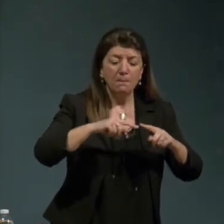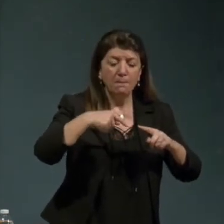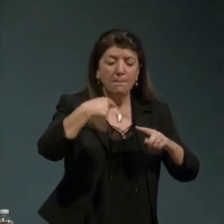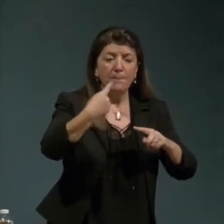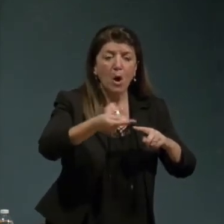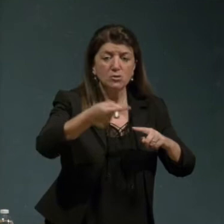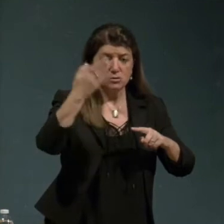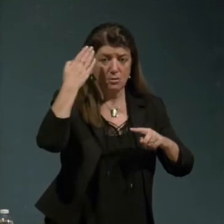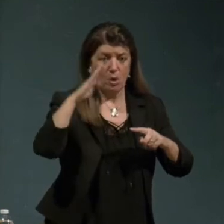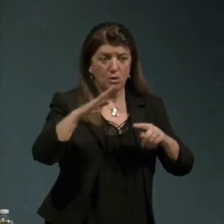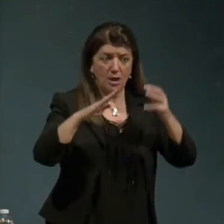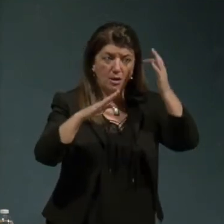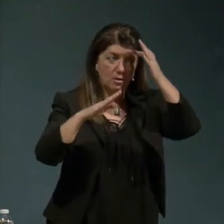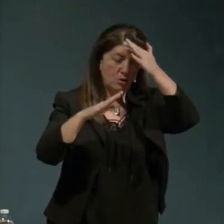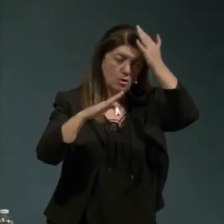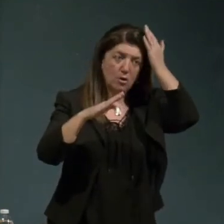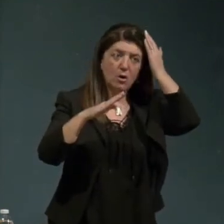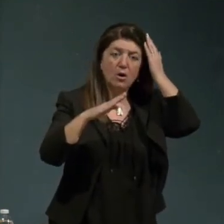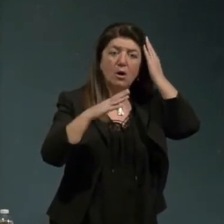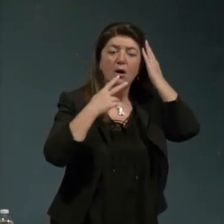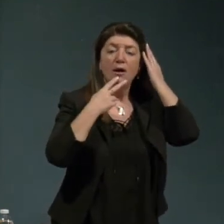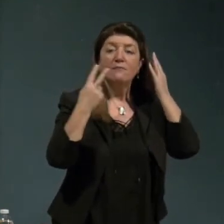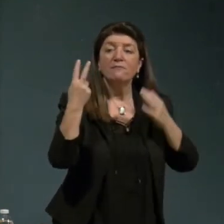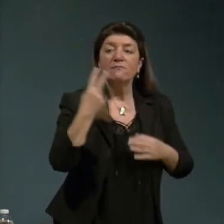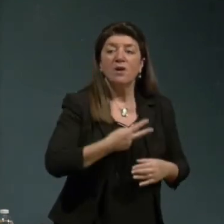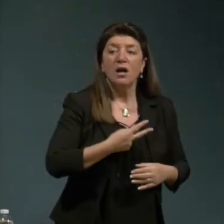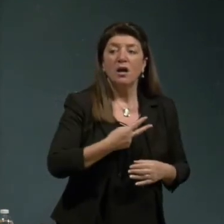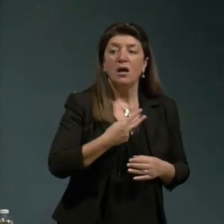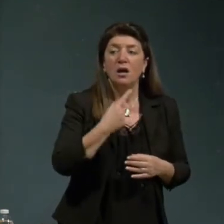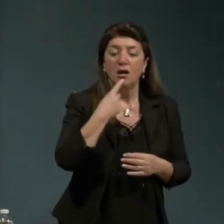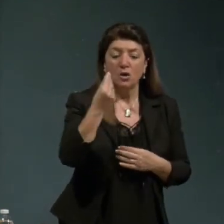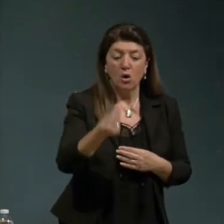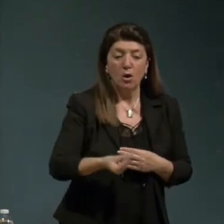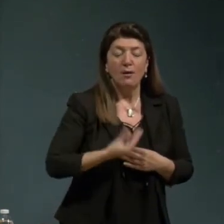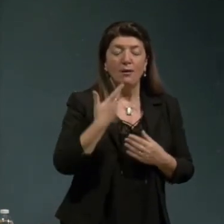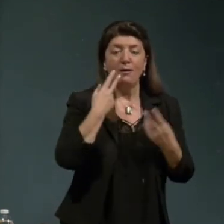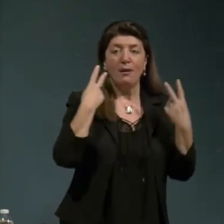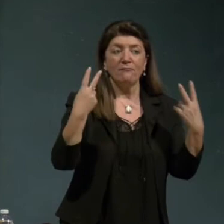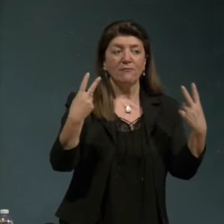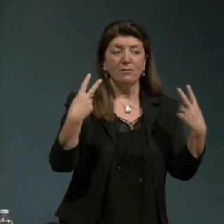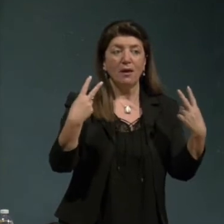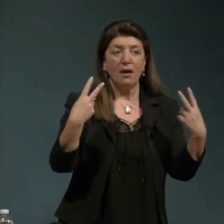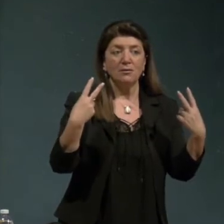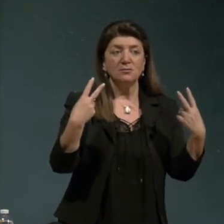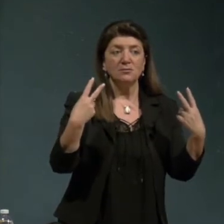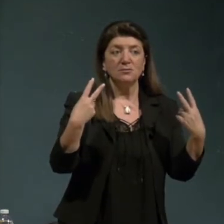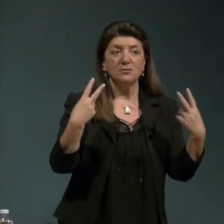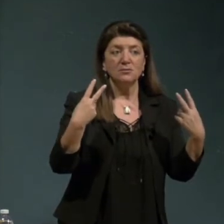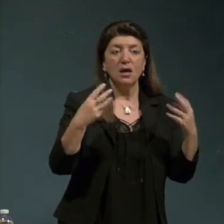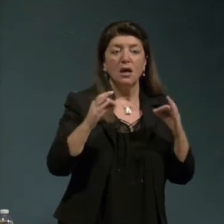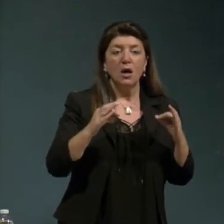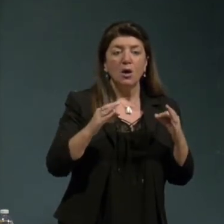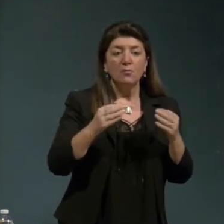che in buona sostanza hanno messo in evidenza la perdita delle